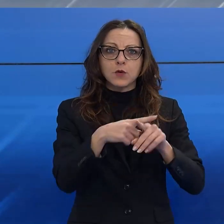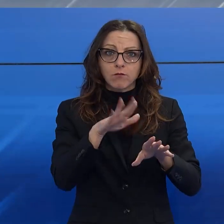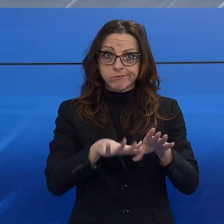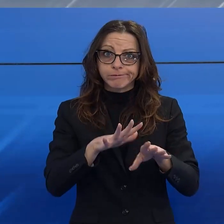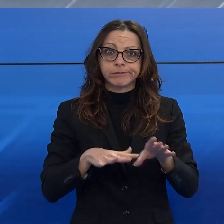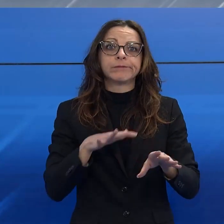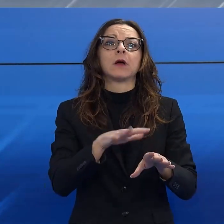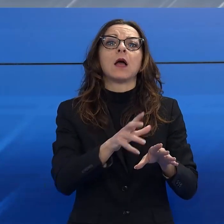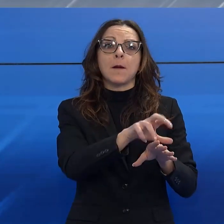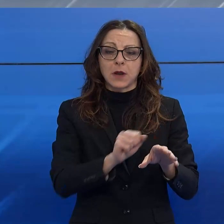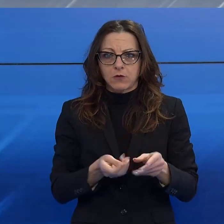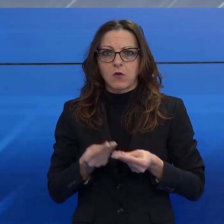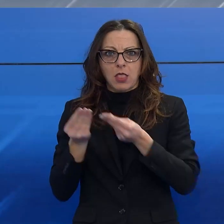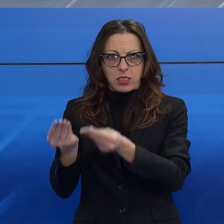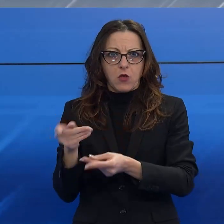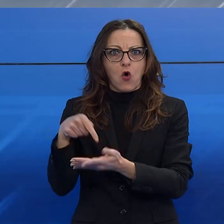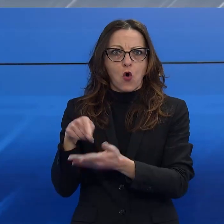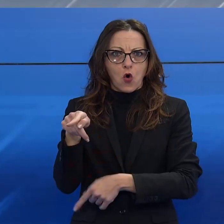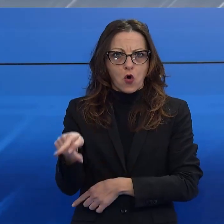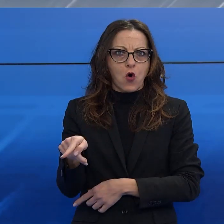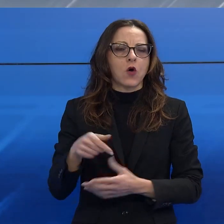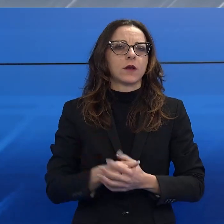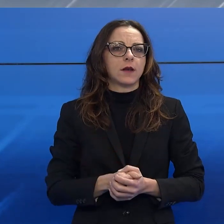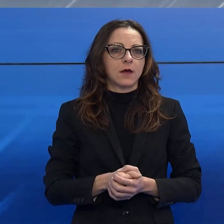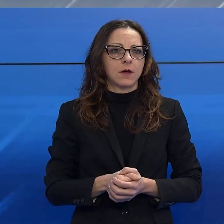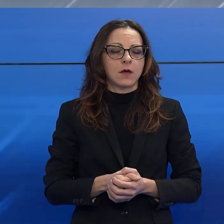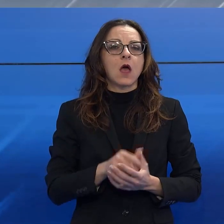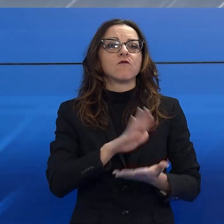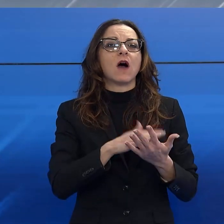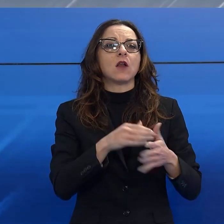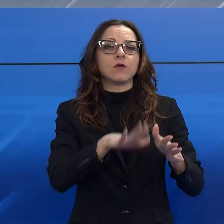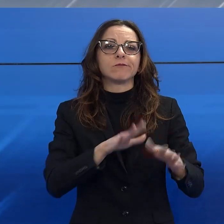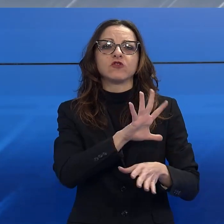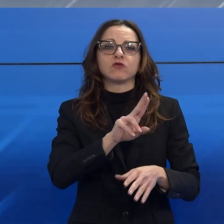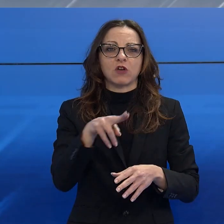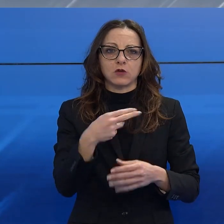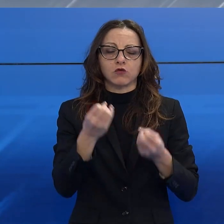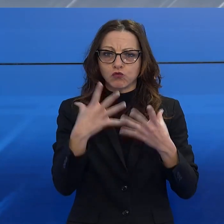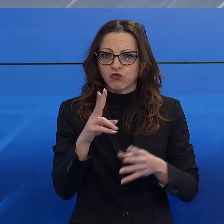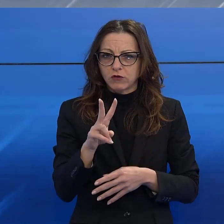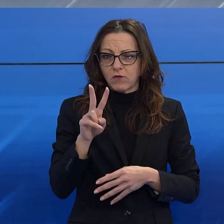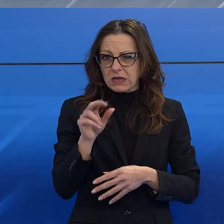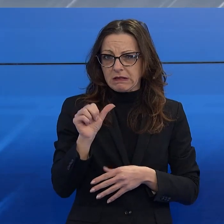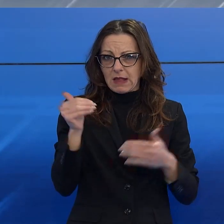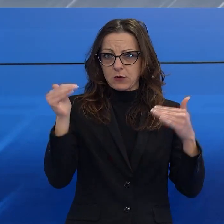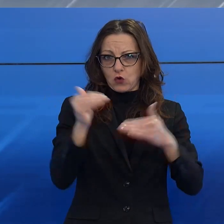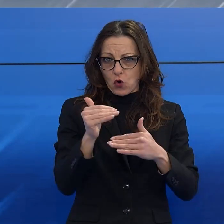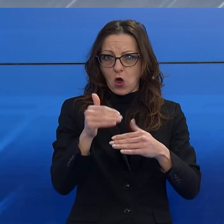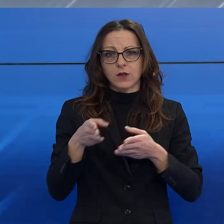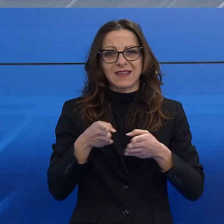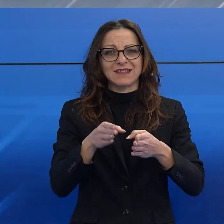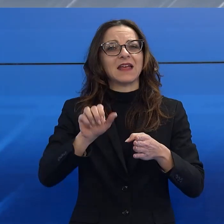di 500 euro. È successo nella notte tra venerdì e sabato in una strada di Antraccoli dove la vittima stava